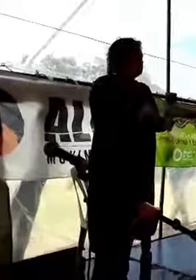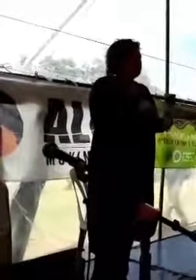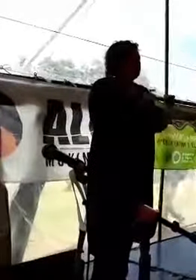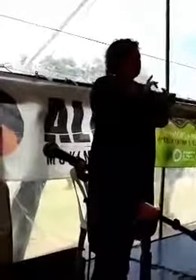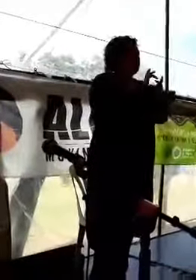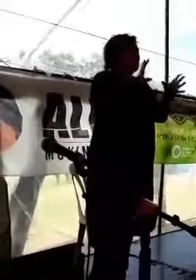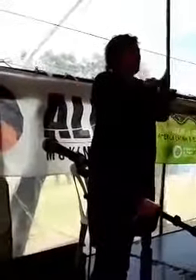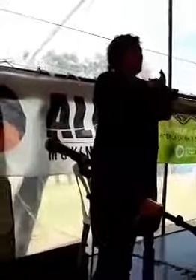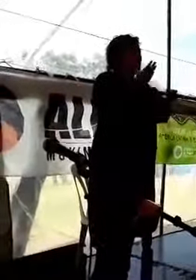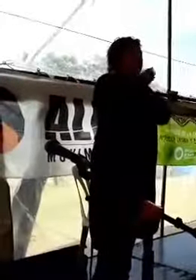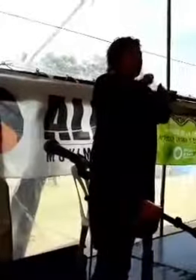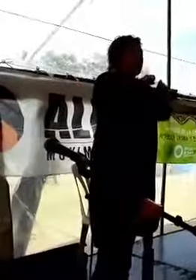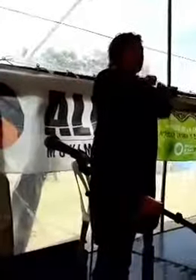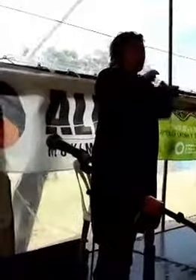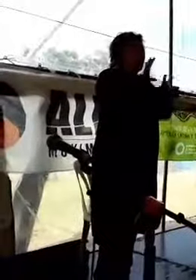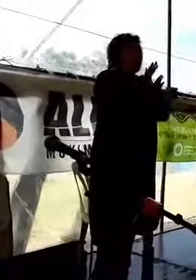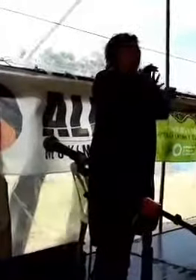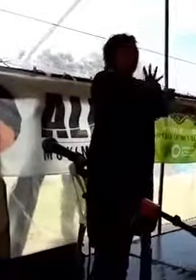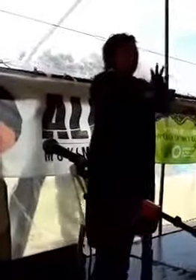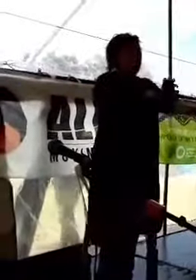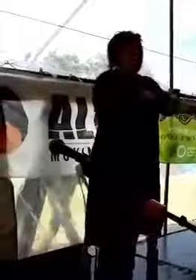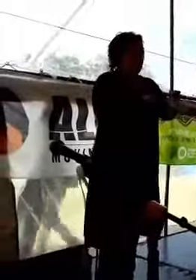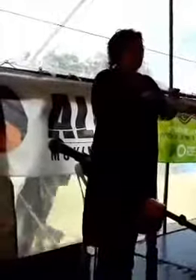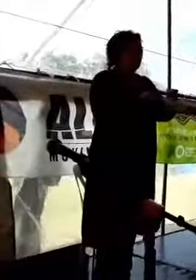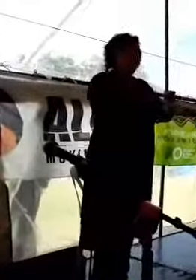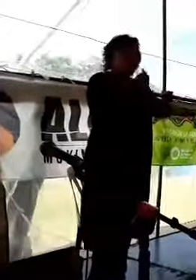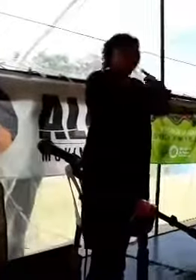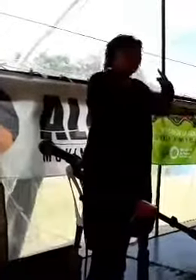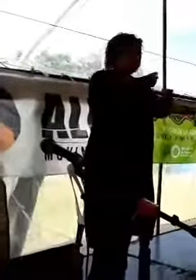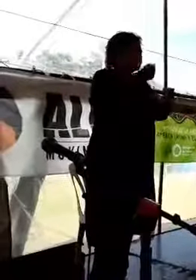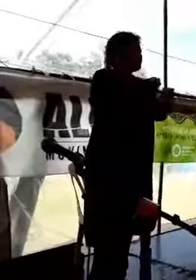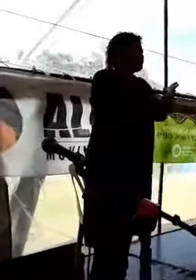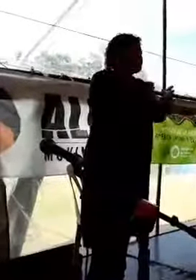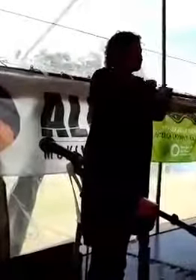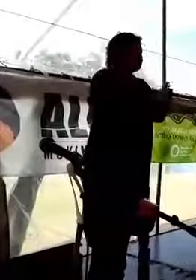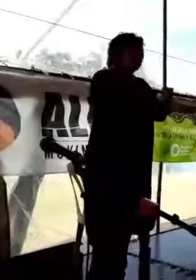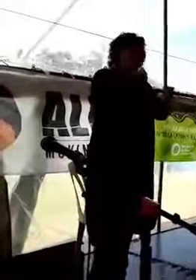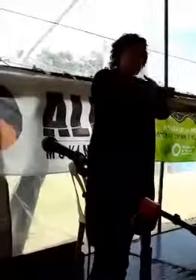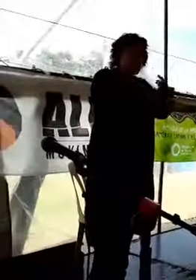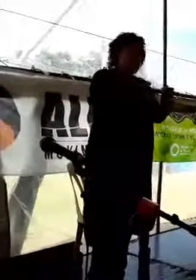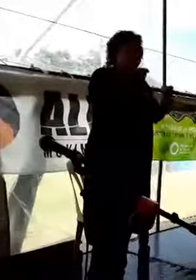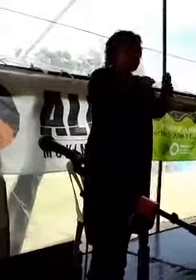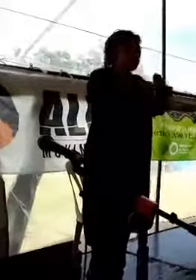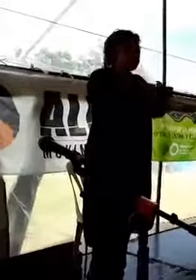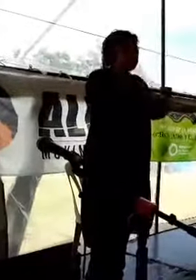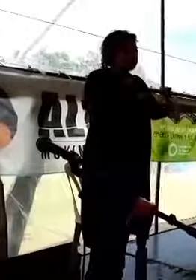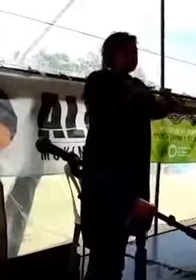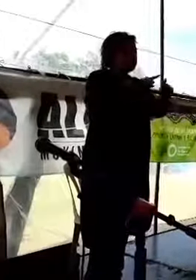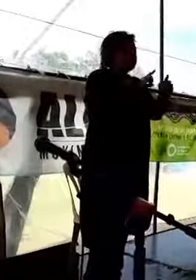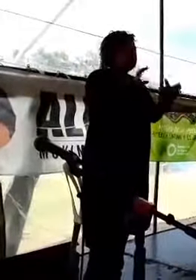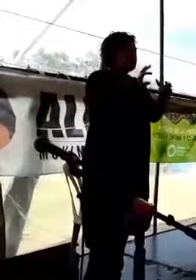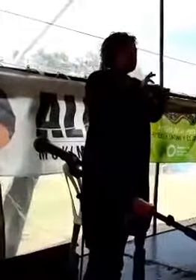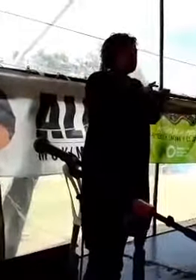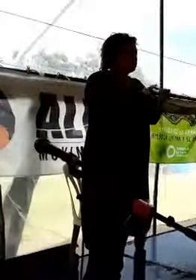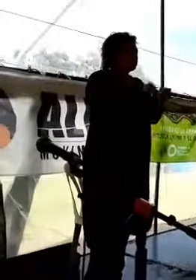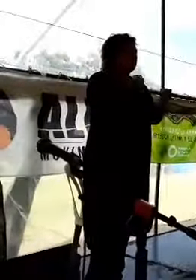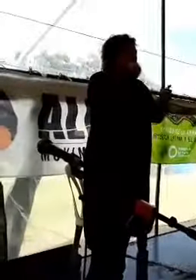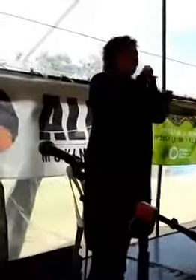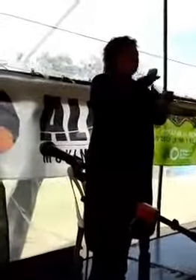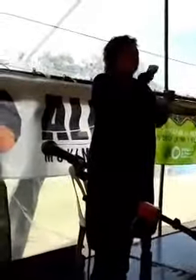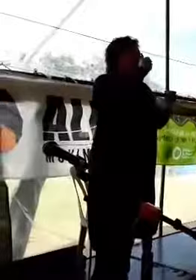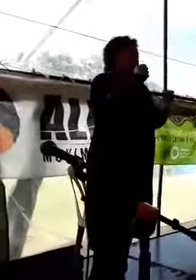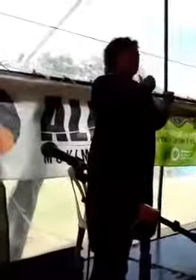neoliberalismo e ao imperialismo. Sigamos luchando, sigamos construindo nossa unidade e hasta la